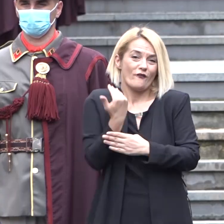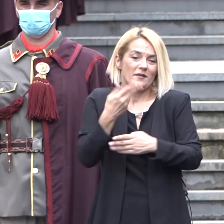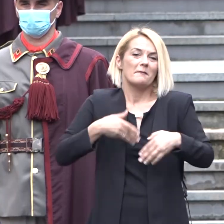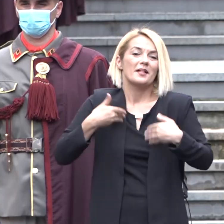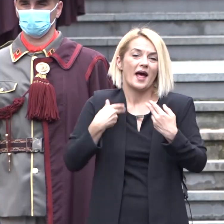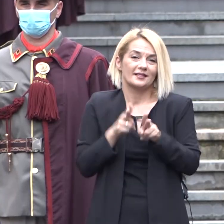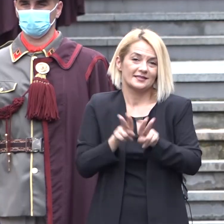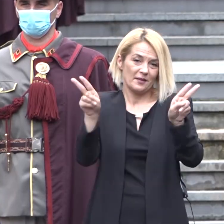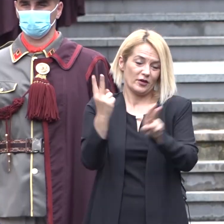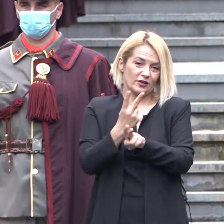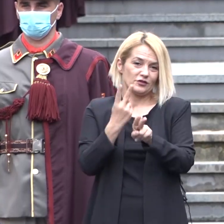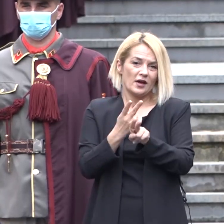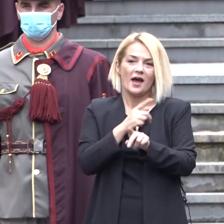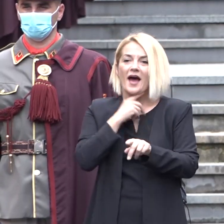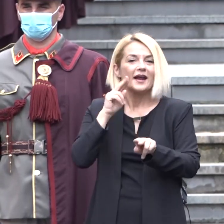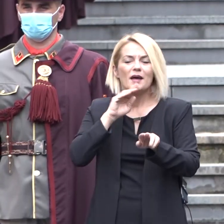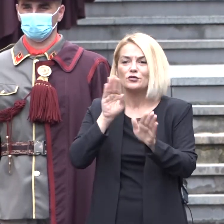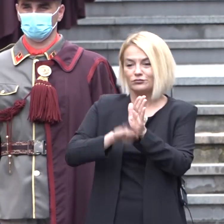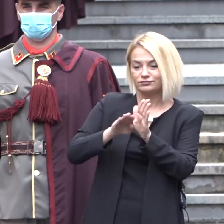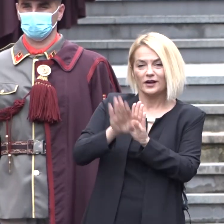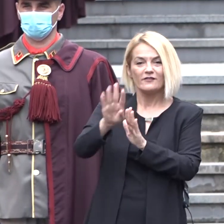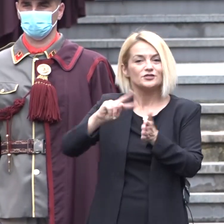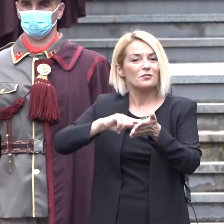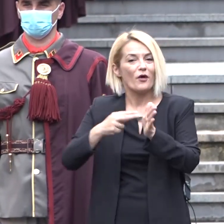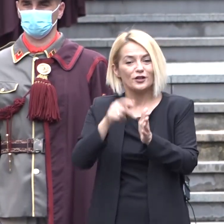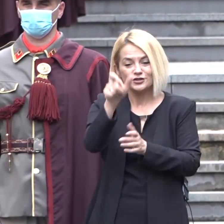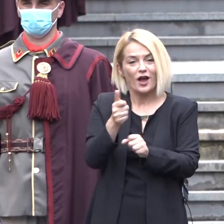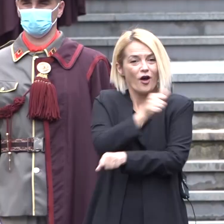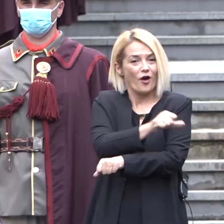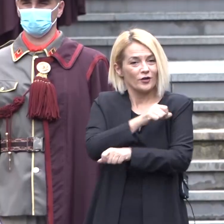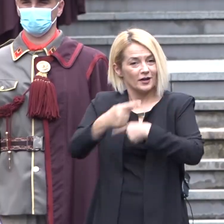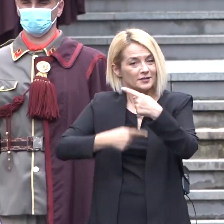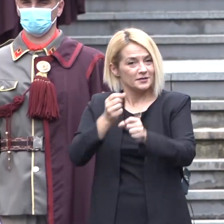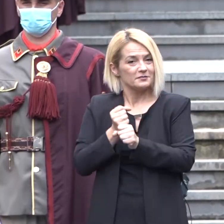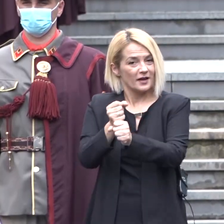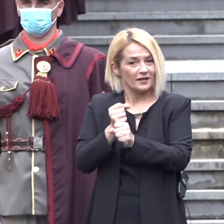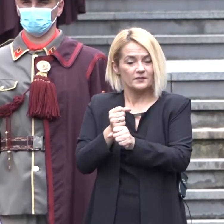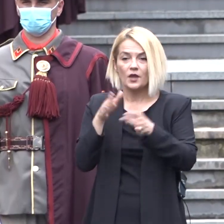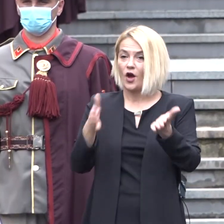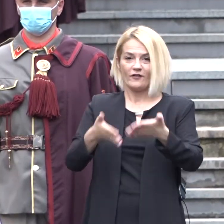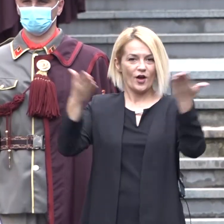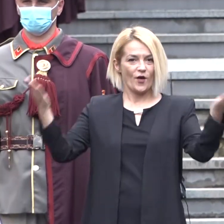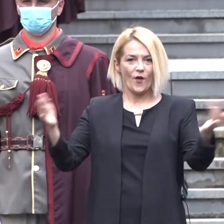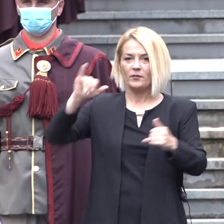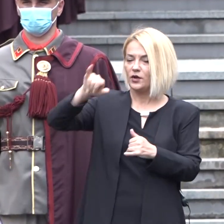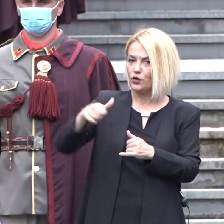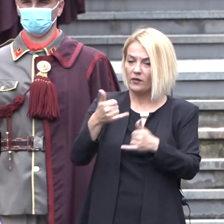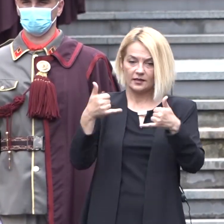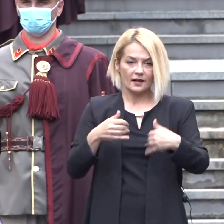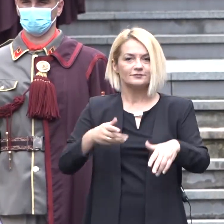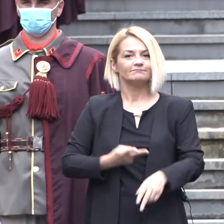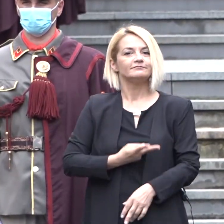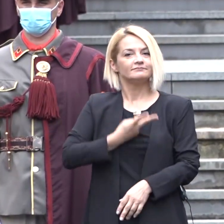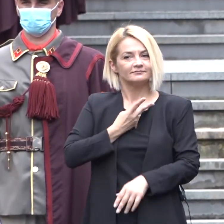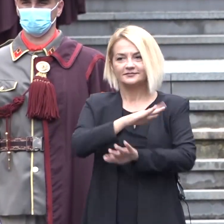не можат да го намалат значењето на вашата генерација, политичари и пратеници. Зато овој голем јубилеј, со кој денес се